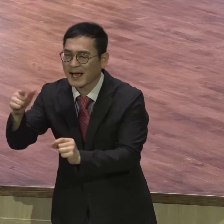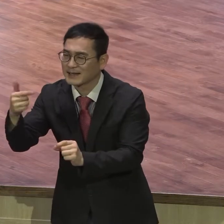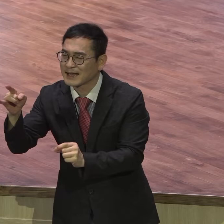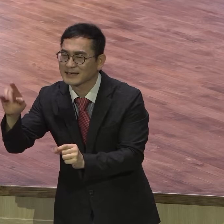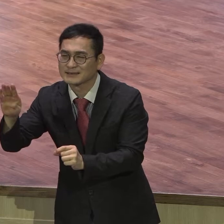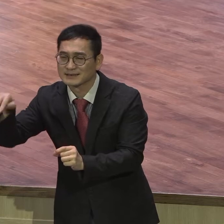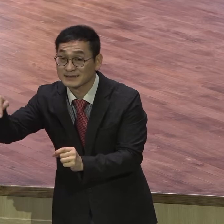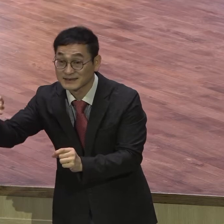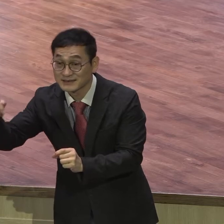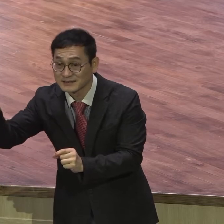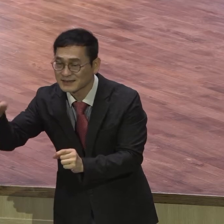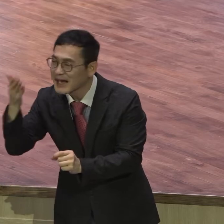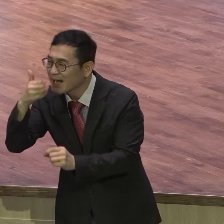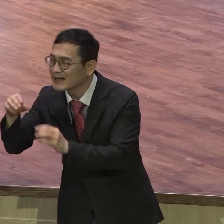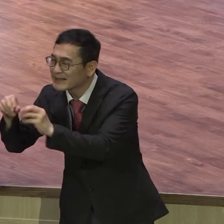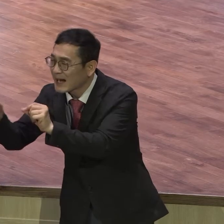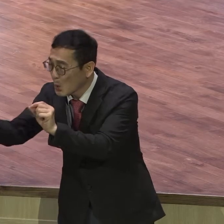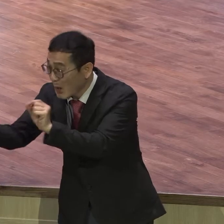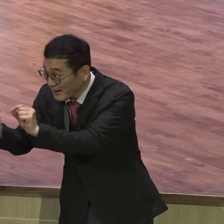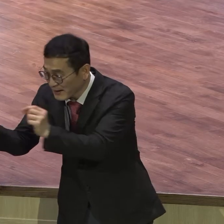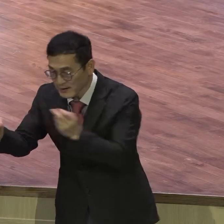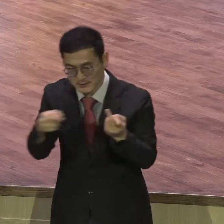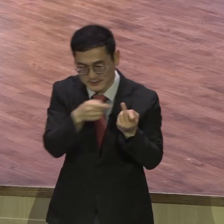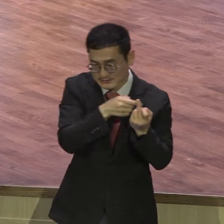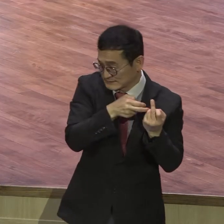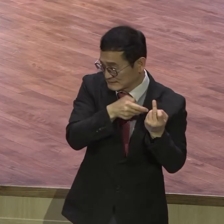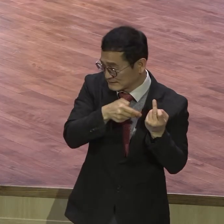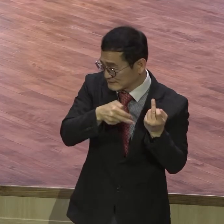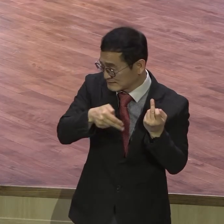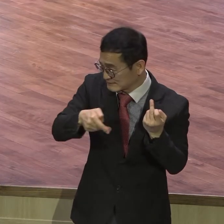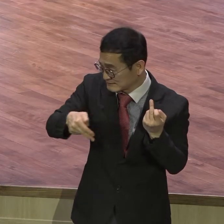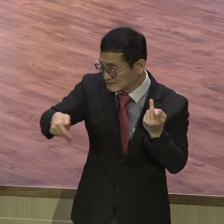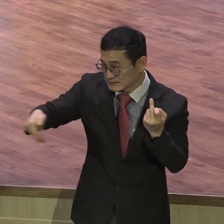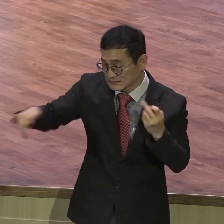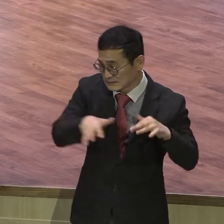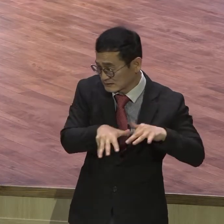기간이 열 하루길 그랬어요. 열 하루길, 11일이에요.